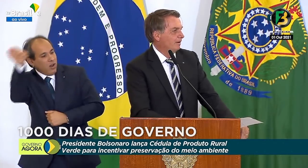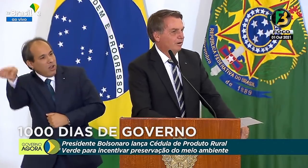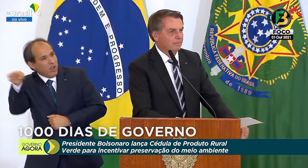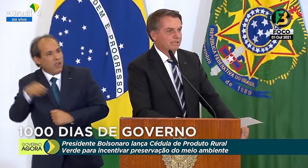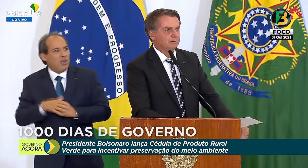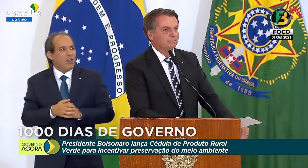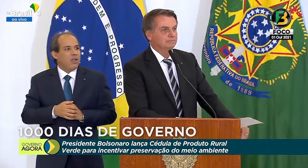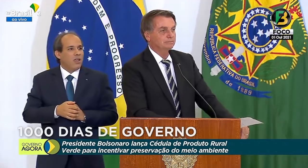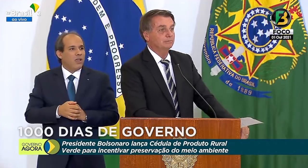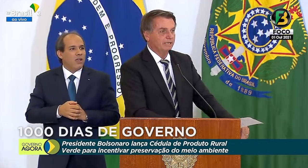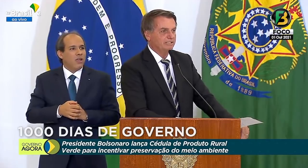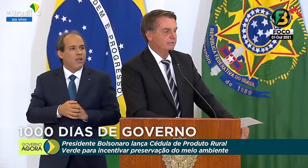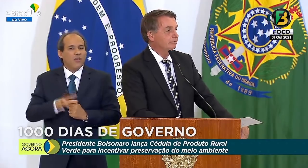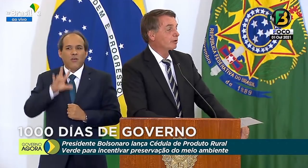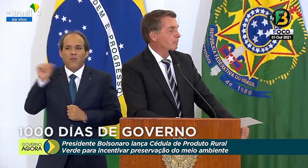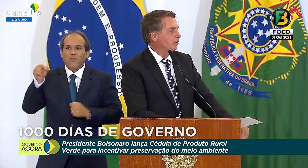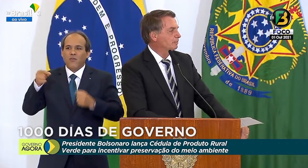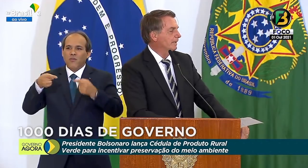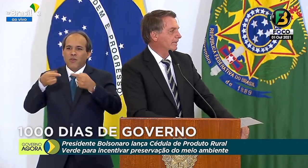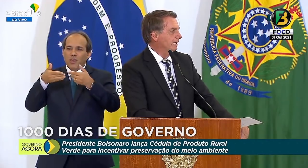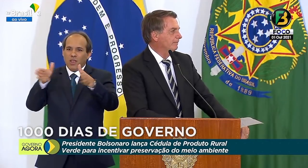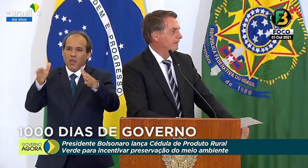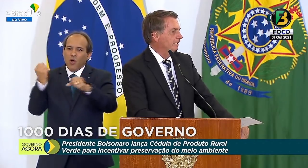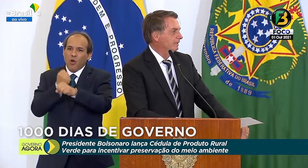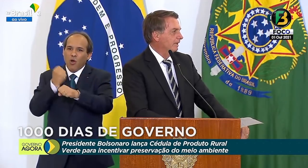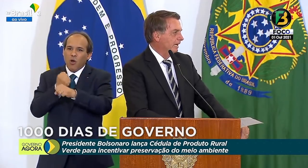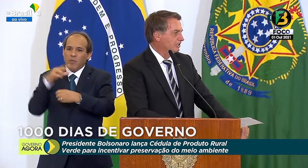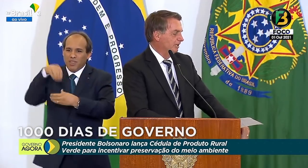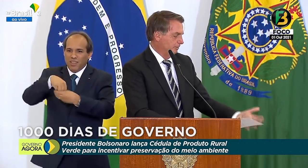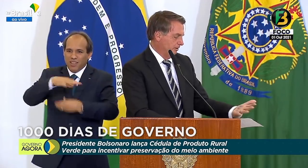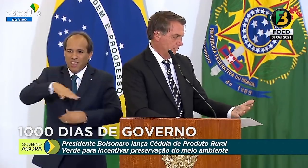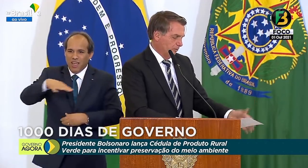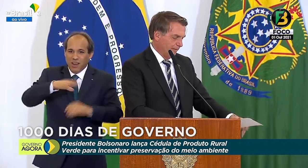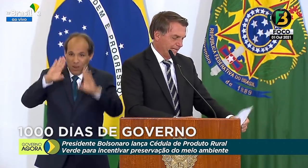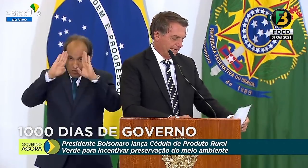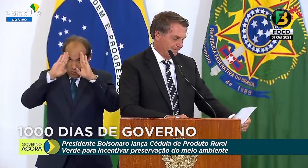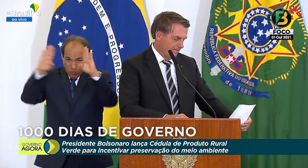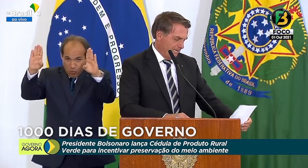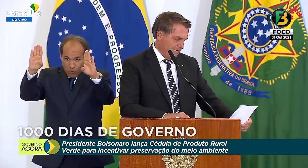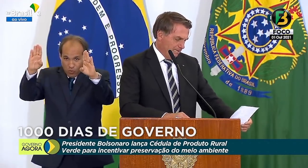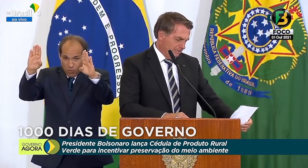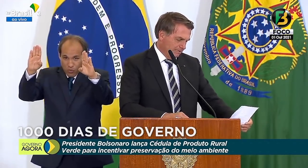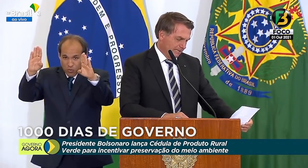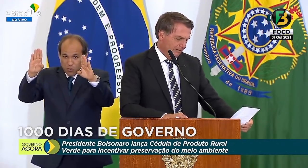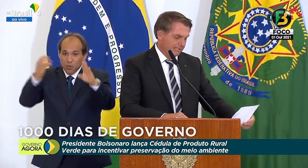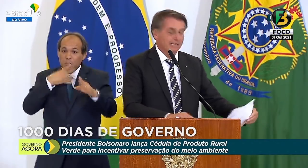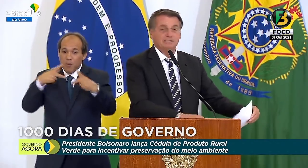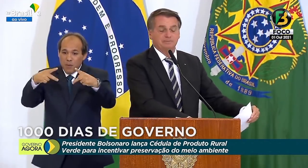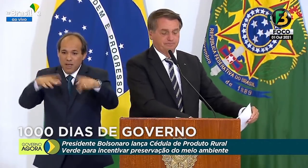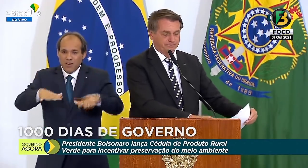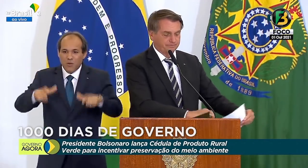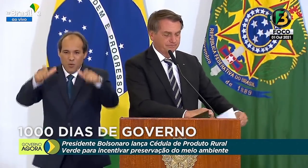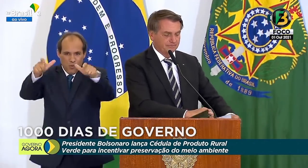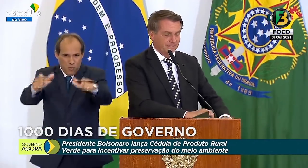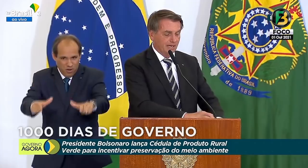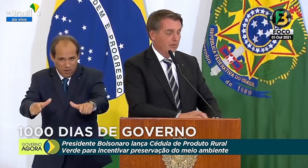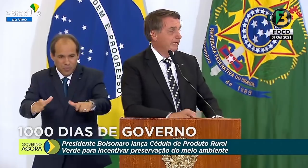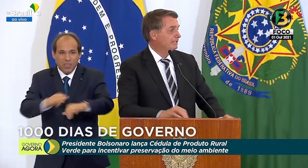obra no aeroporto para aquela região do Paraná. Dizer a vocês,